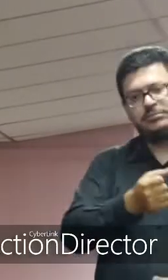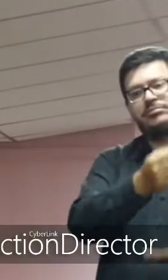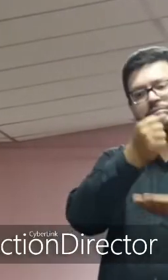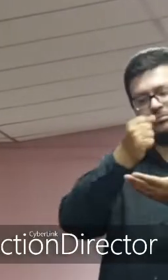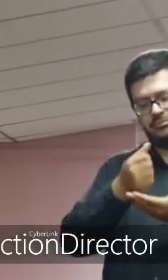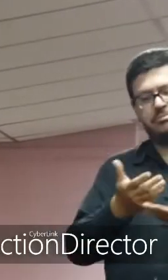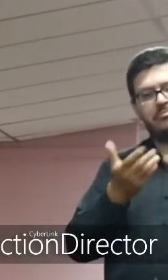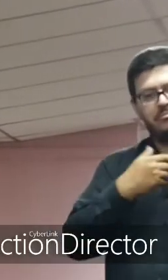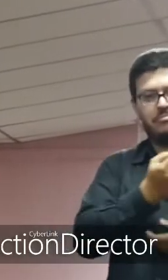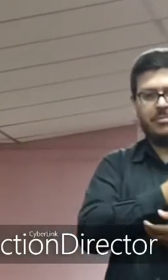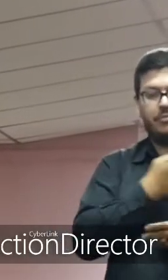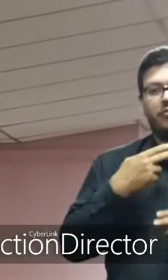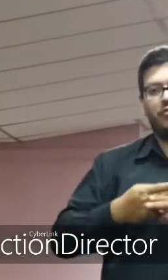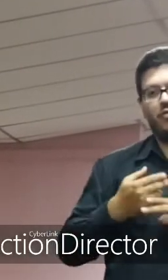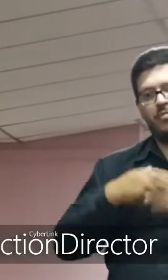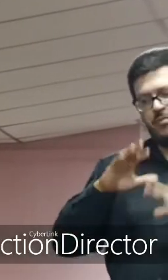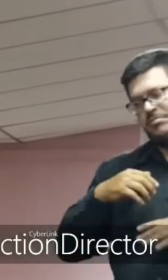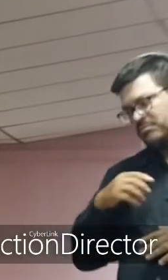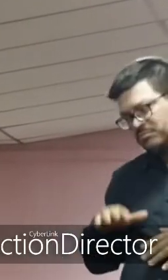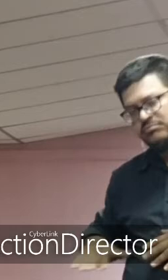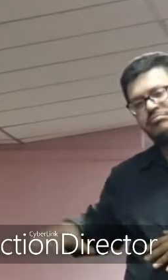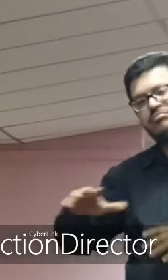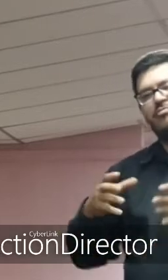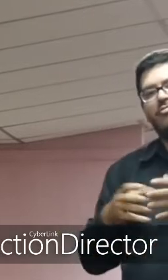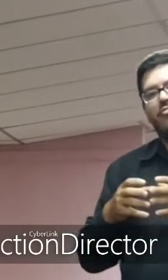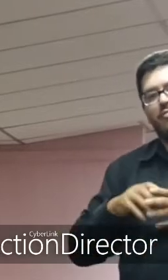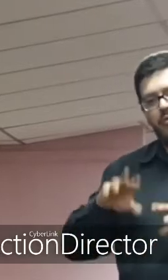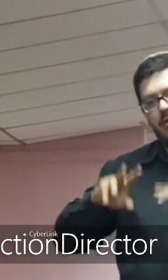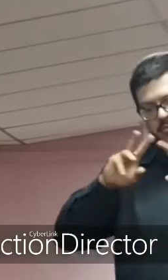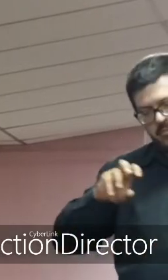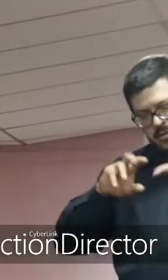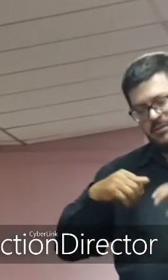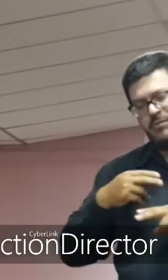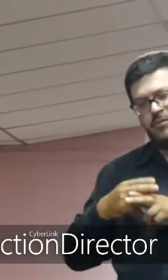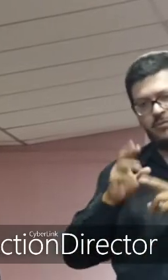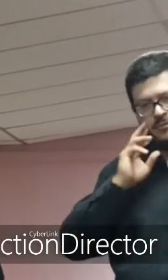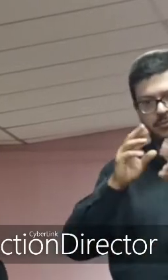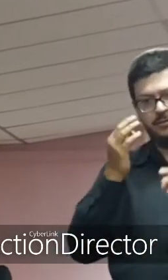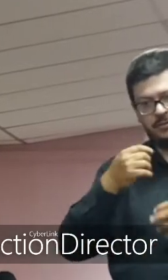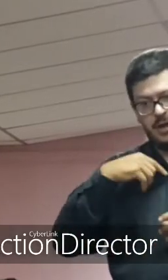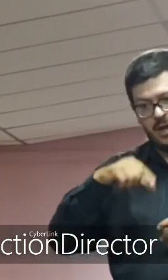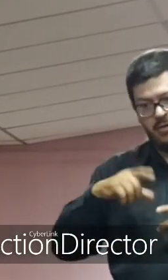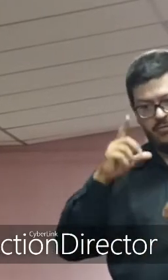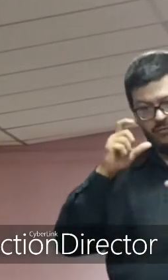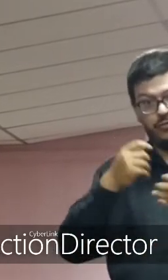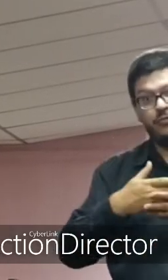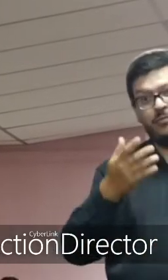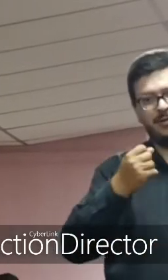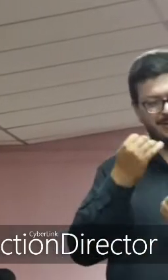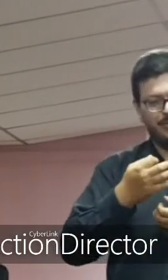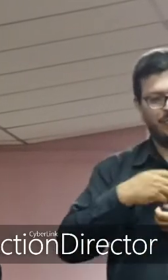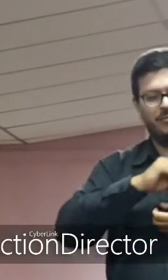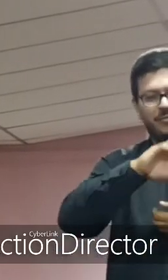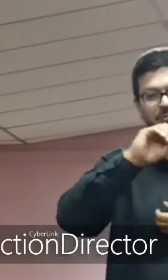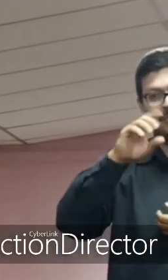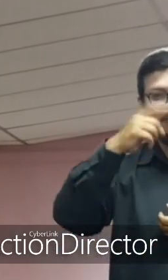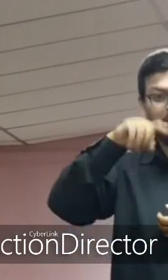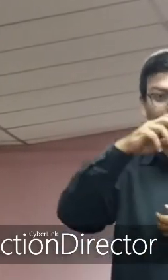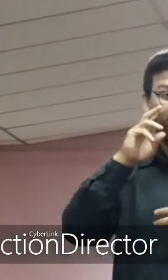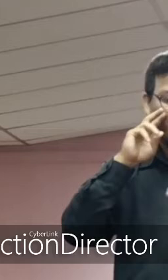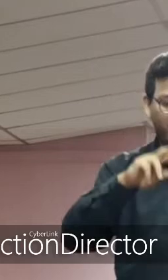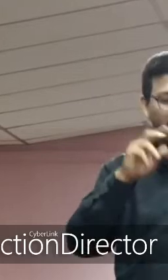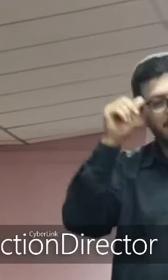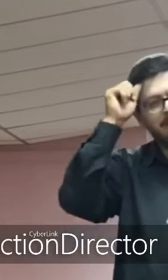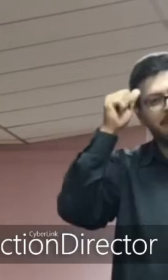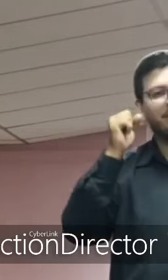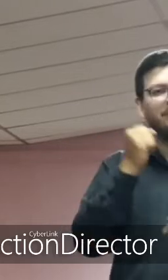nombre vuelvo a repetir de todos nuestros investigadores ya en breve solamente estaremos enviándoles la foto para que vean que